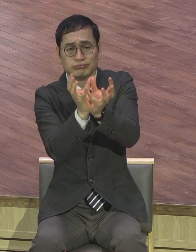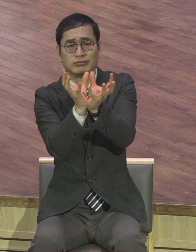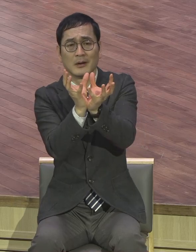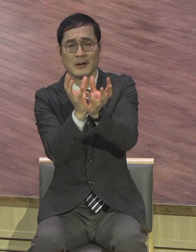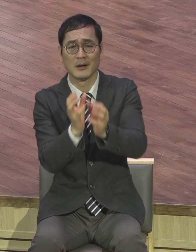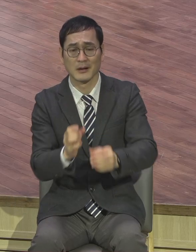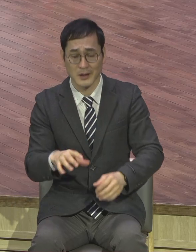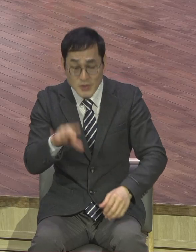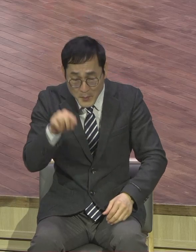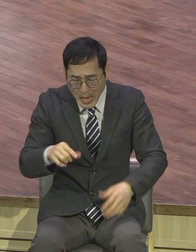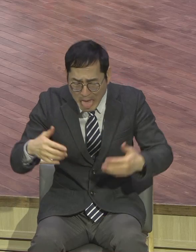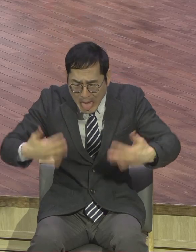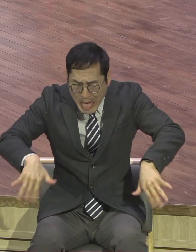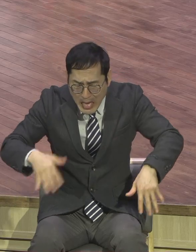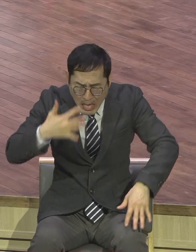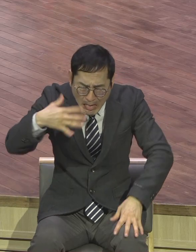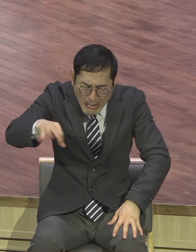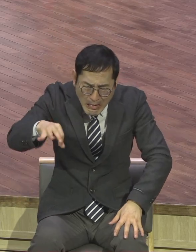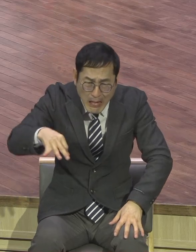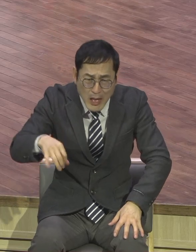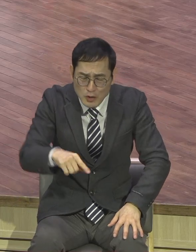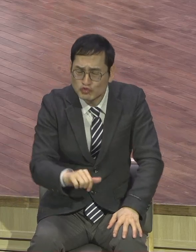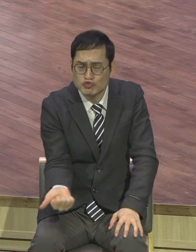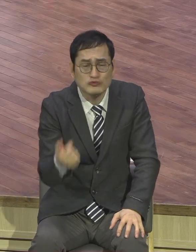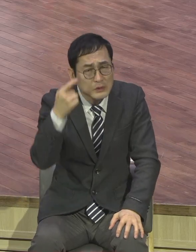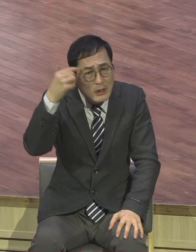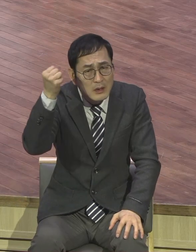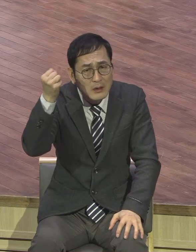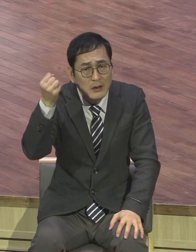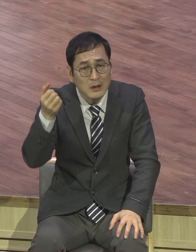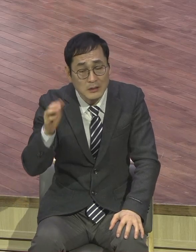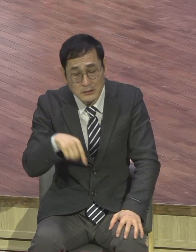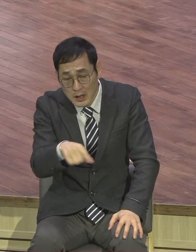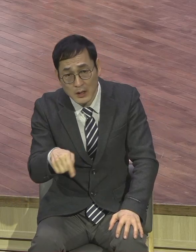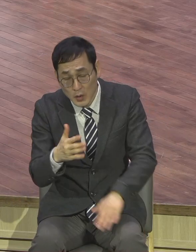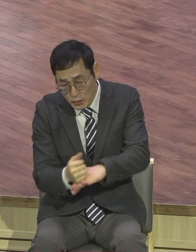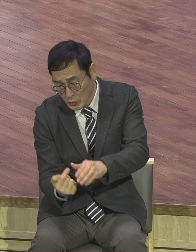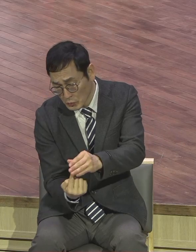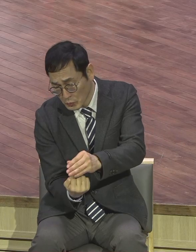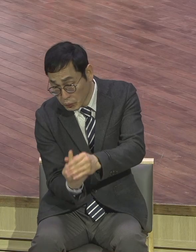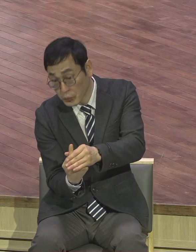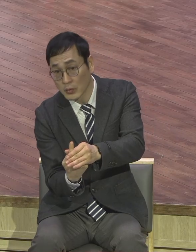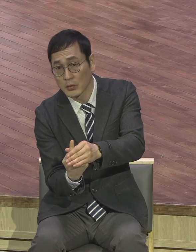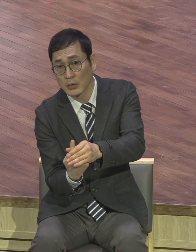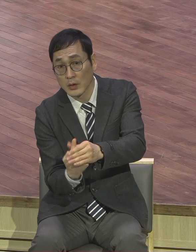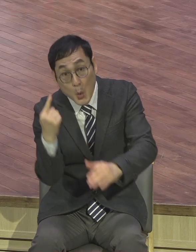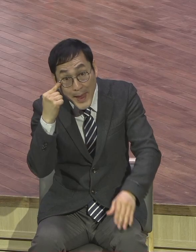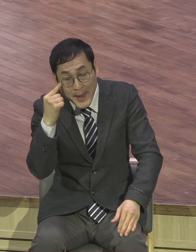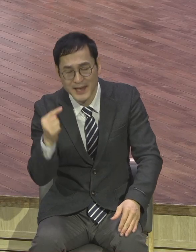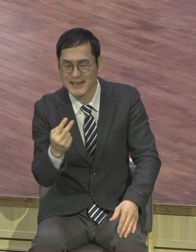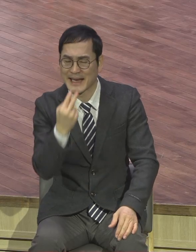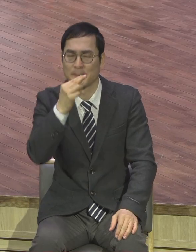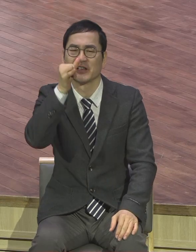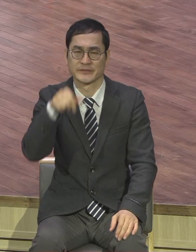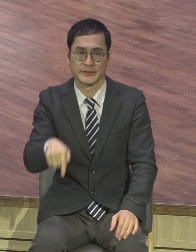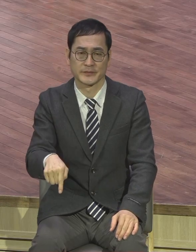왜 그래요? 그 속에 생명이 있기 때문에 생명이 있기 때문에 연약해 보이지만 못